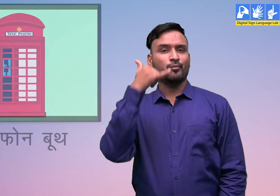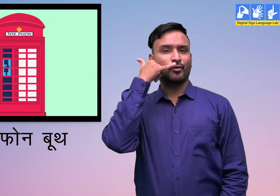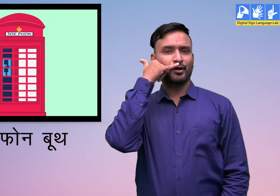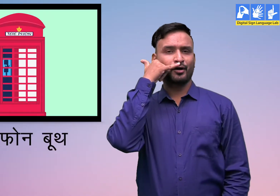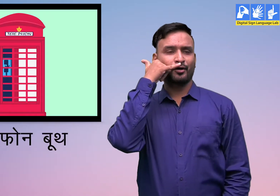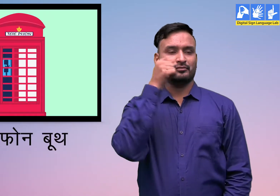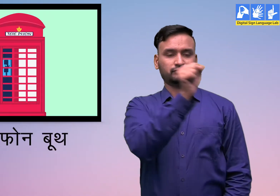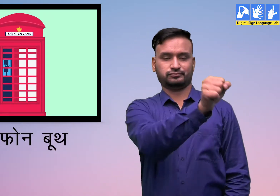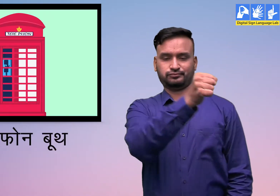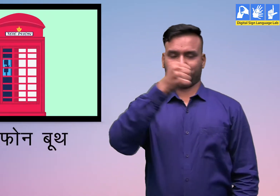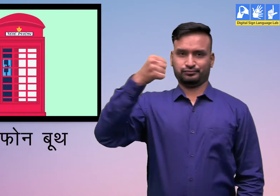टेलिफोन बूथ